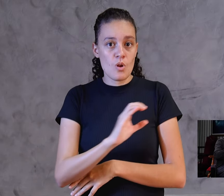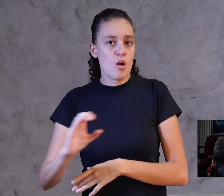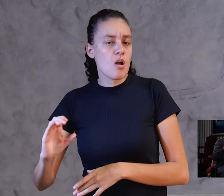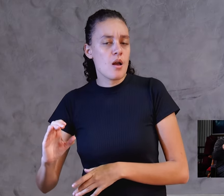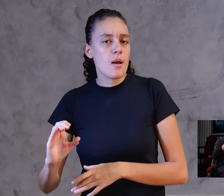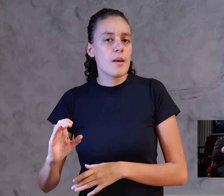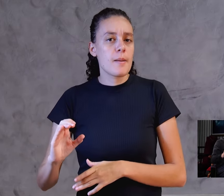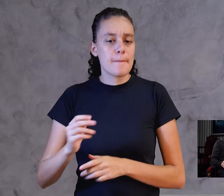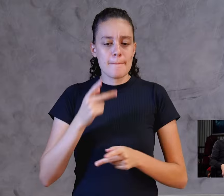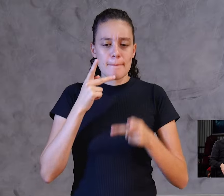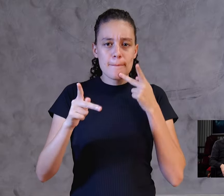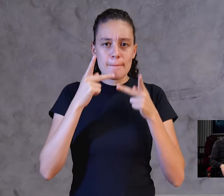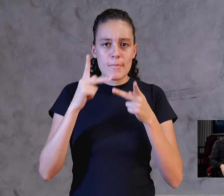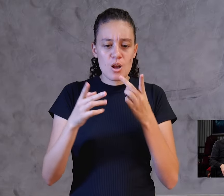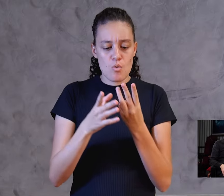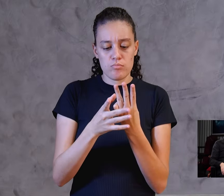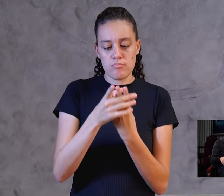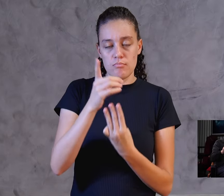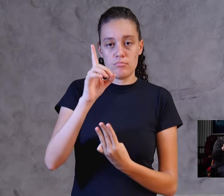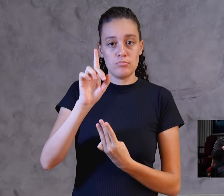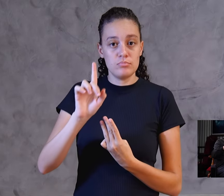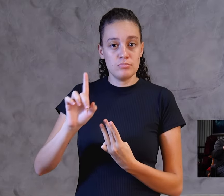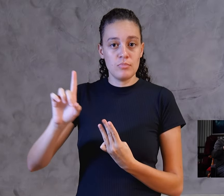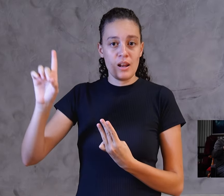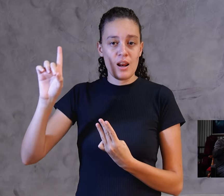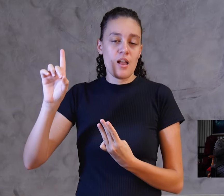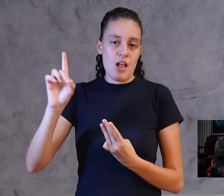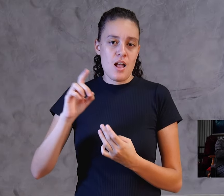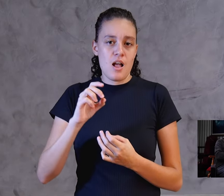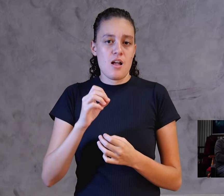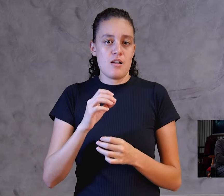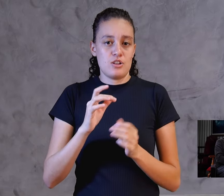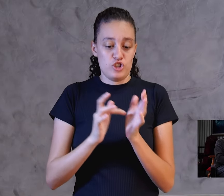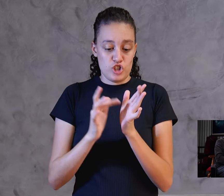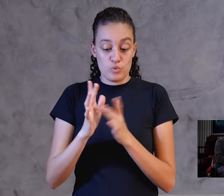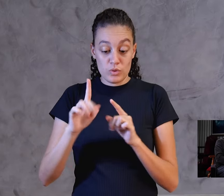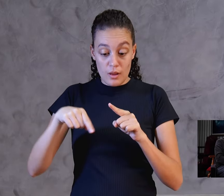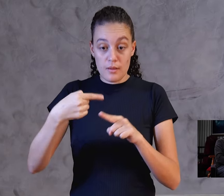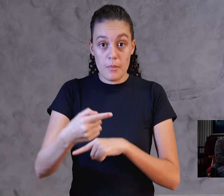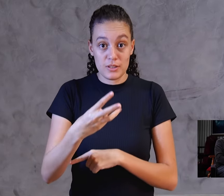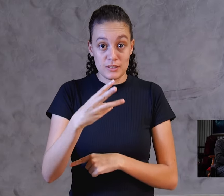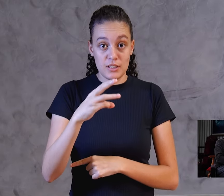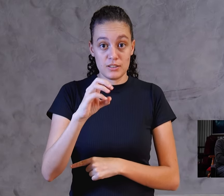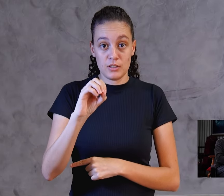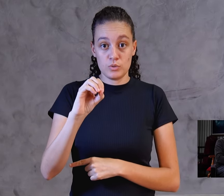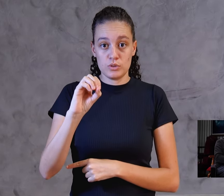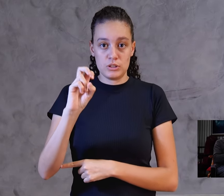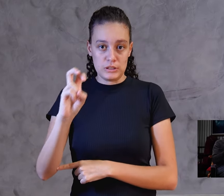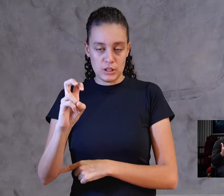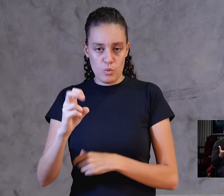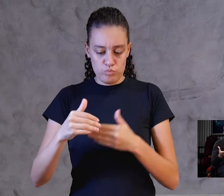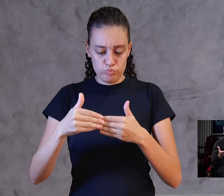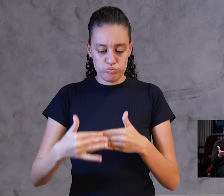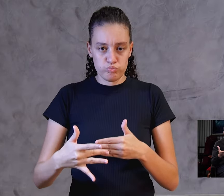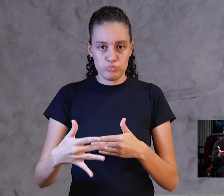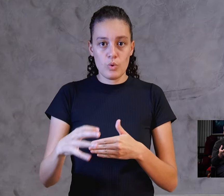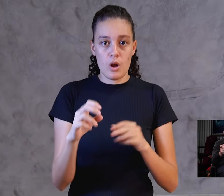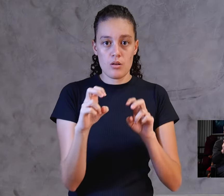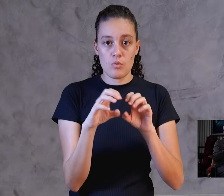a doutrina da Santíssima Trindade desde o ano 325 depois de Jesus Cristo, no concílio de Nicea. Isso